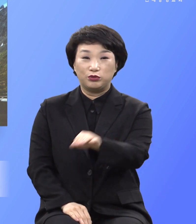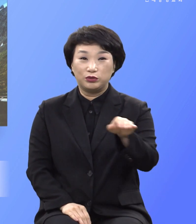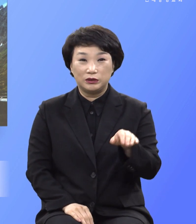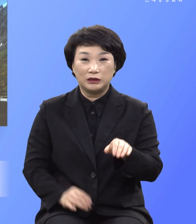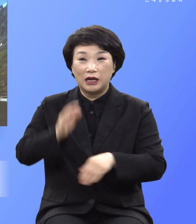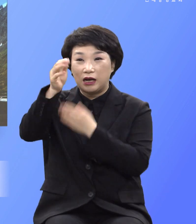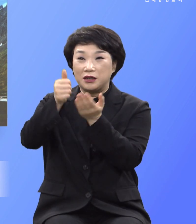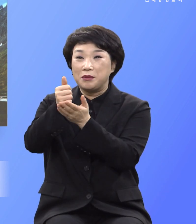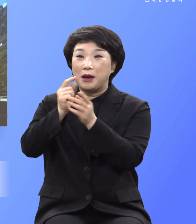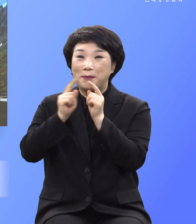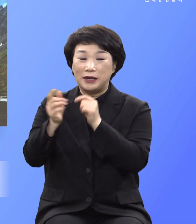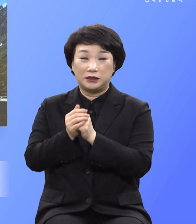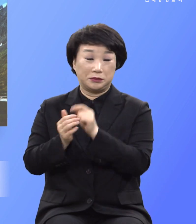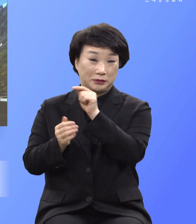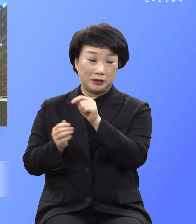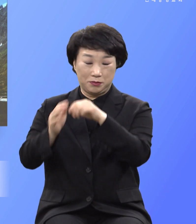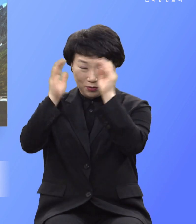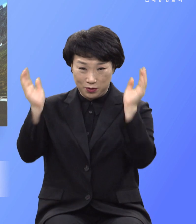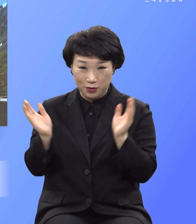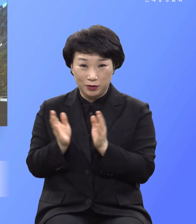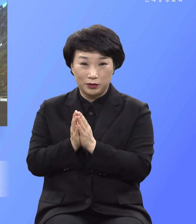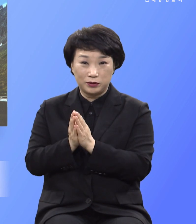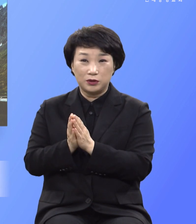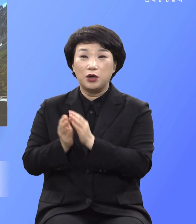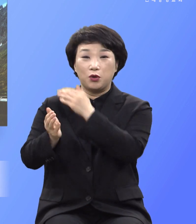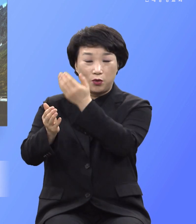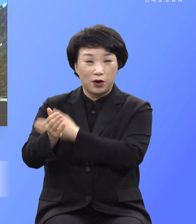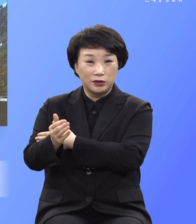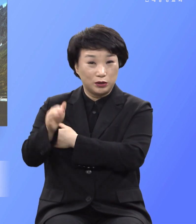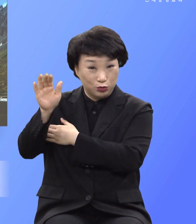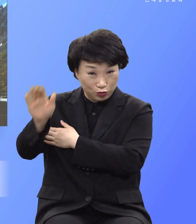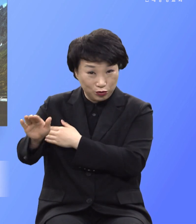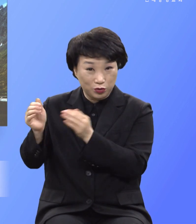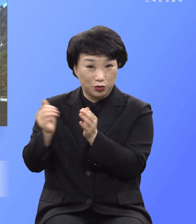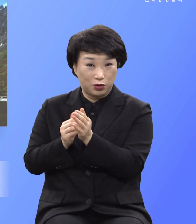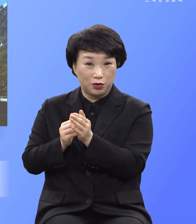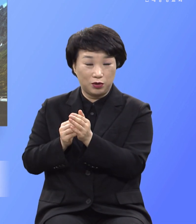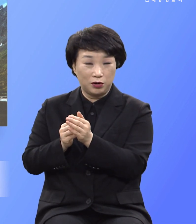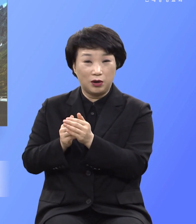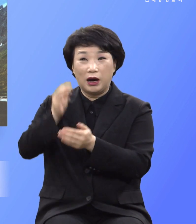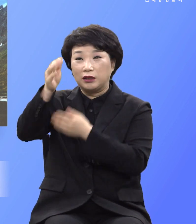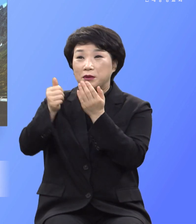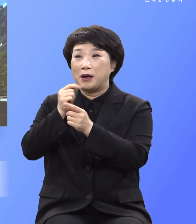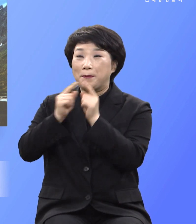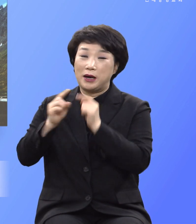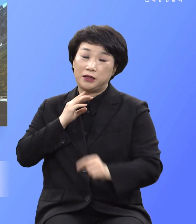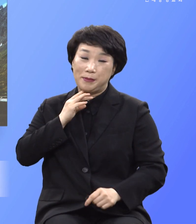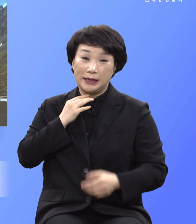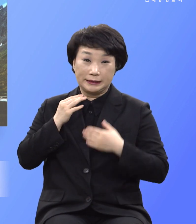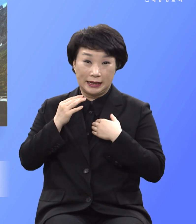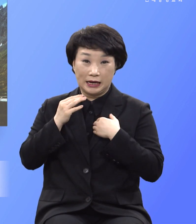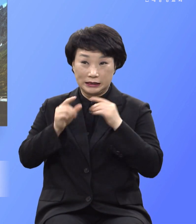말씀에 전직적인 권위를 두고 그 말씀만이 사는 길이라고